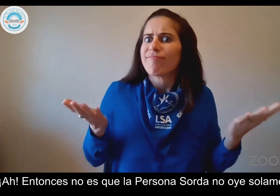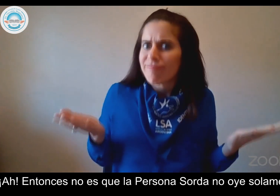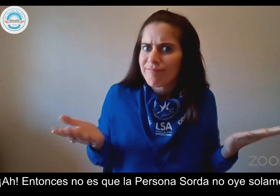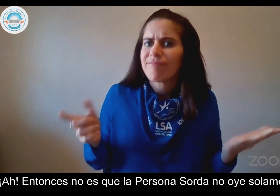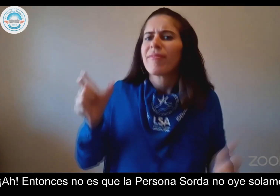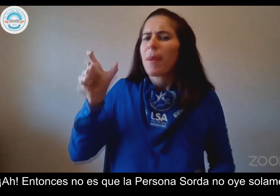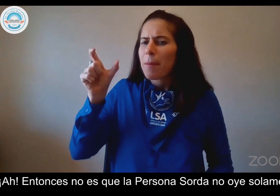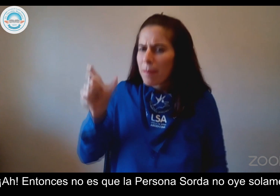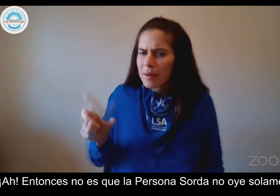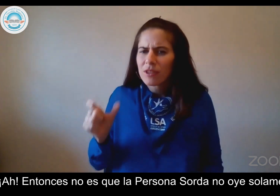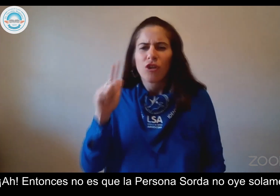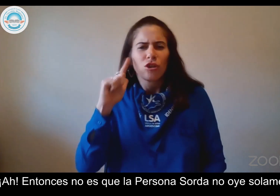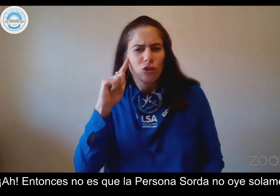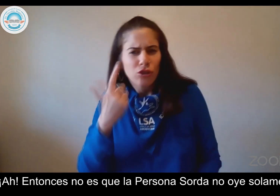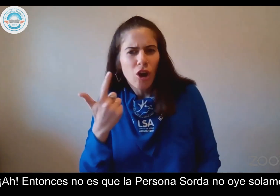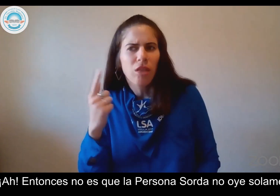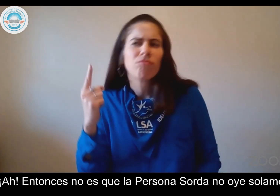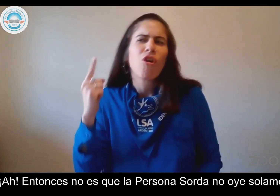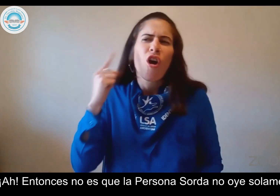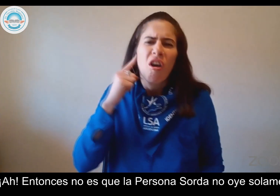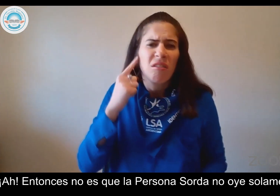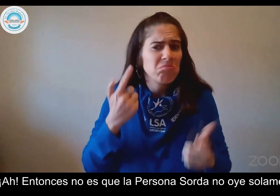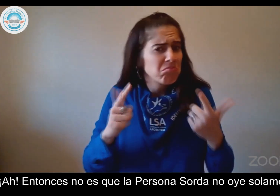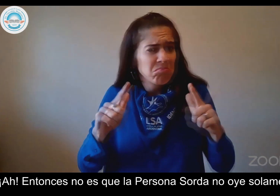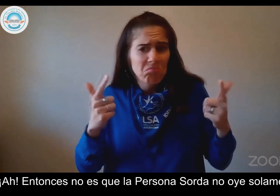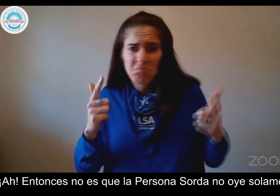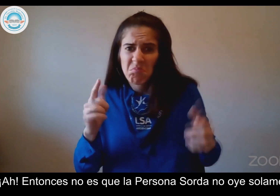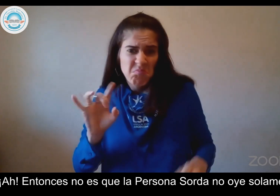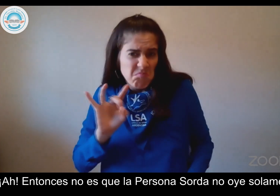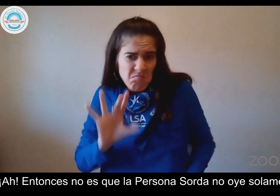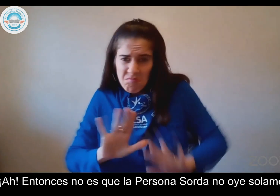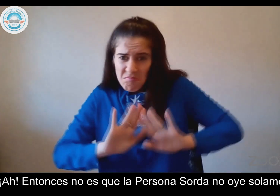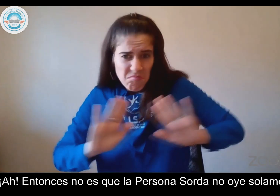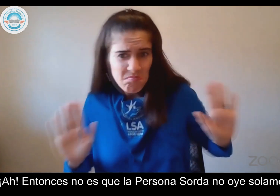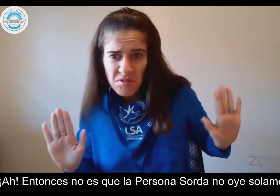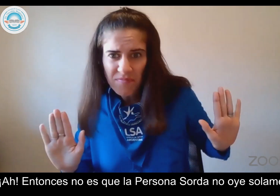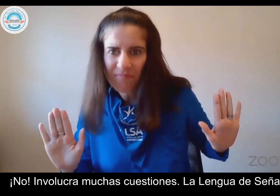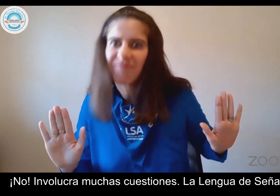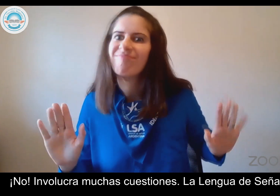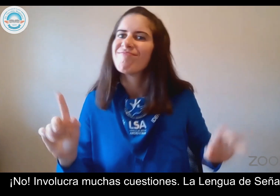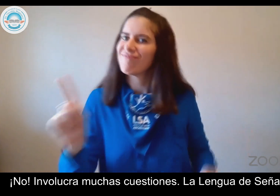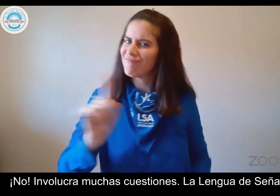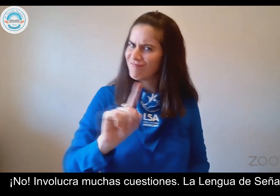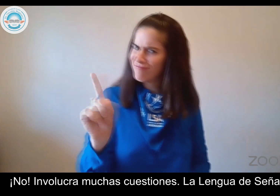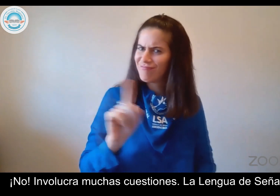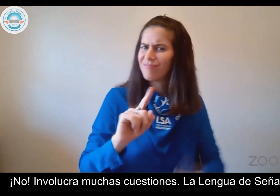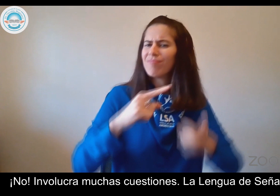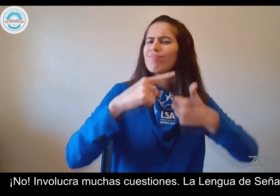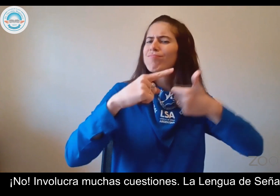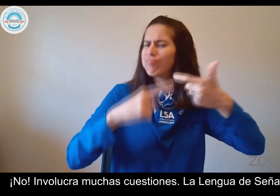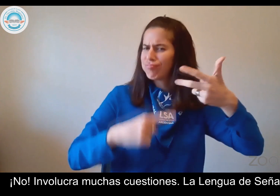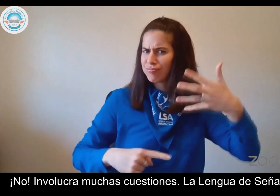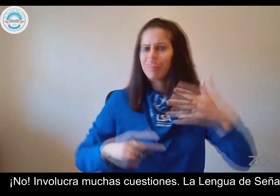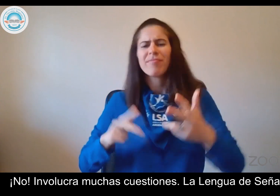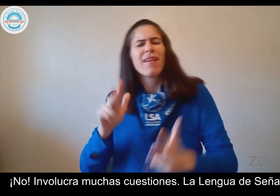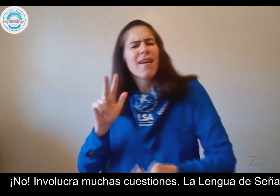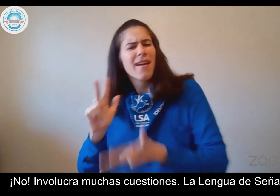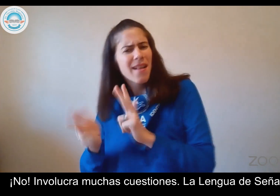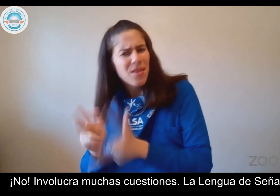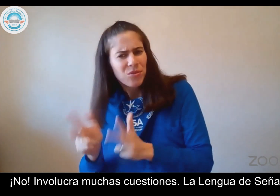Ah, entonces no es que la persona sorda no oye solamente. No, involucra muchas cuestiones.